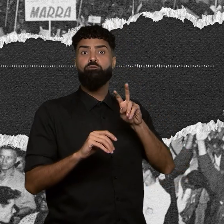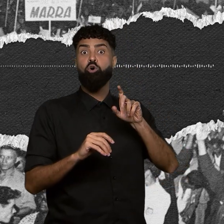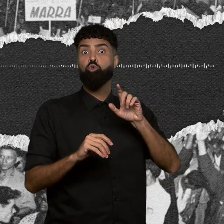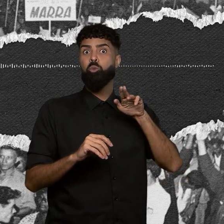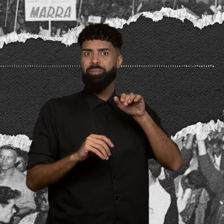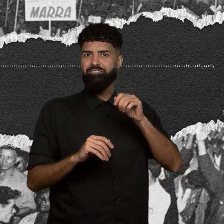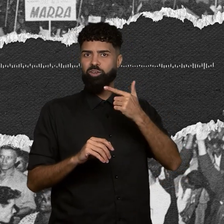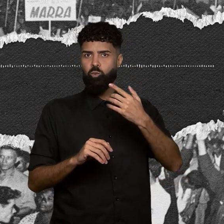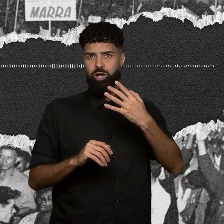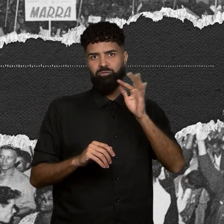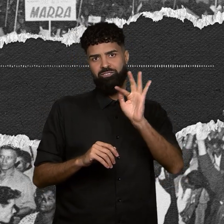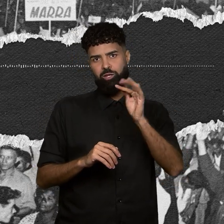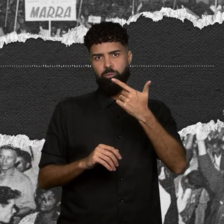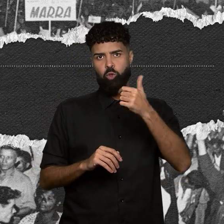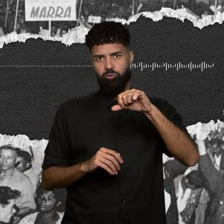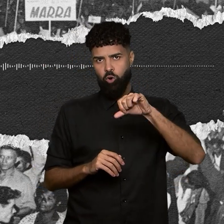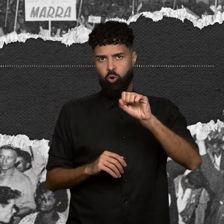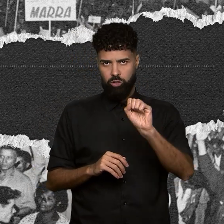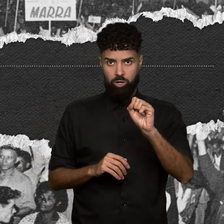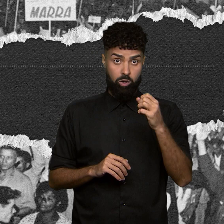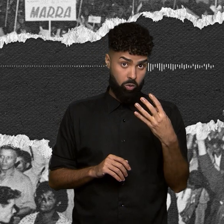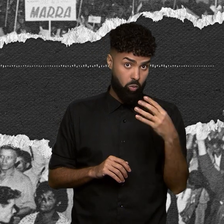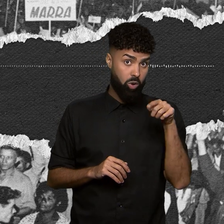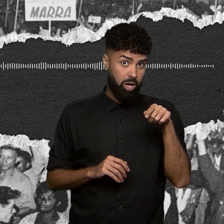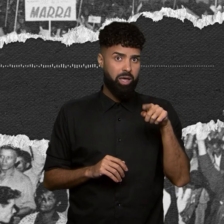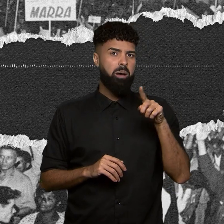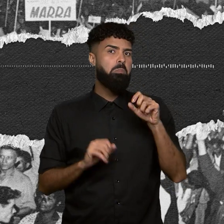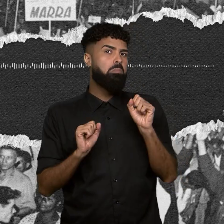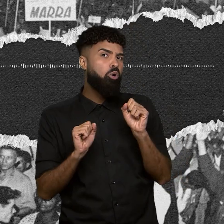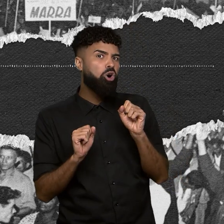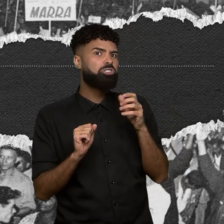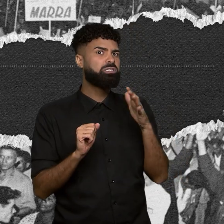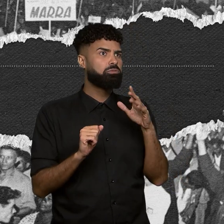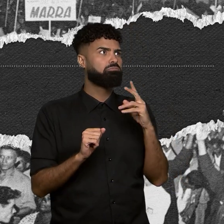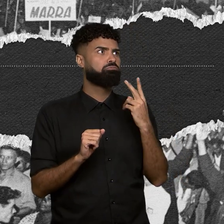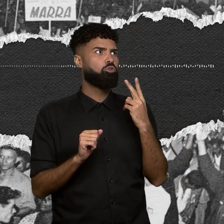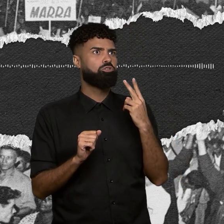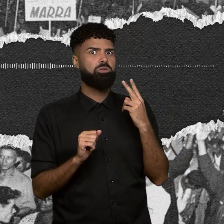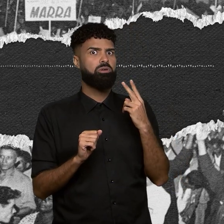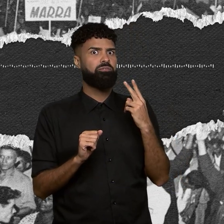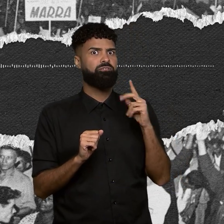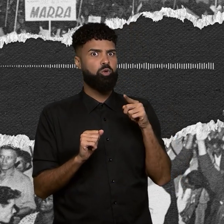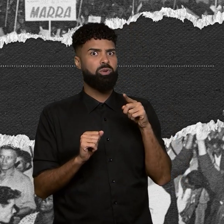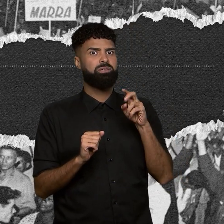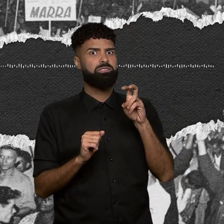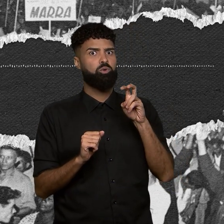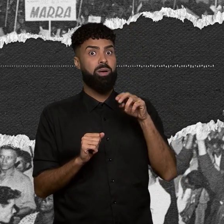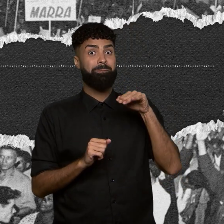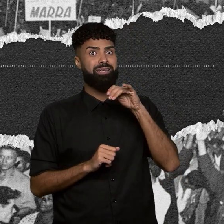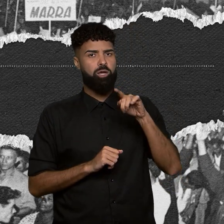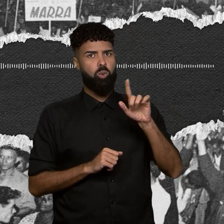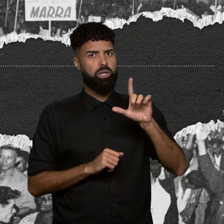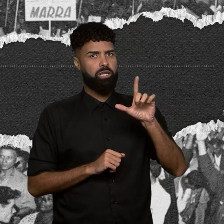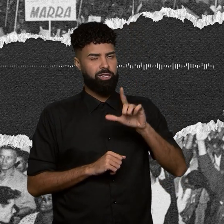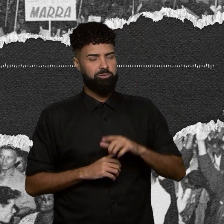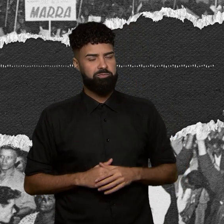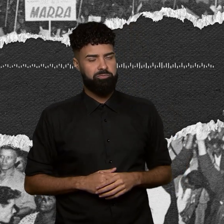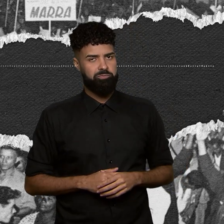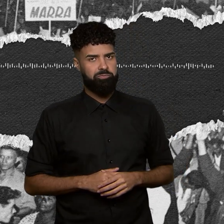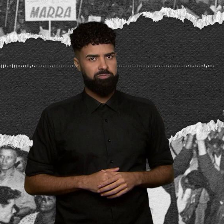fevereiro de 1984 pode ter sido bem maior, dois milhões e meio de litros. Mas ele negou a